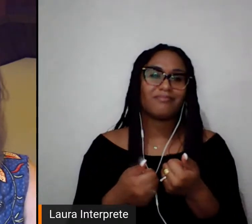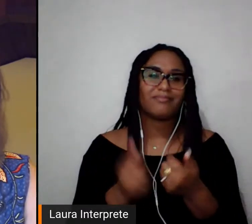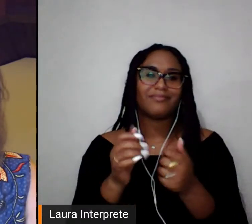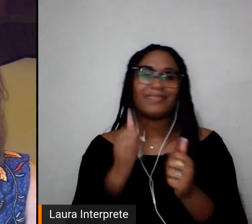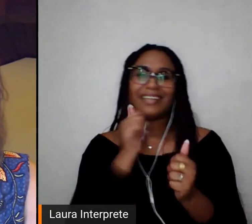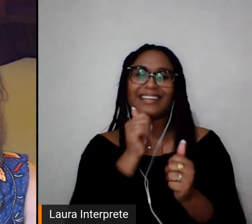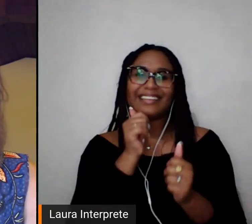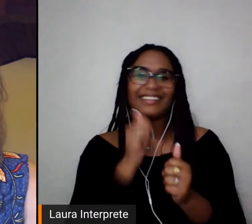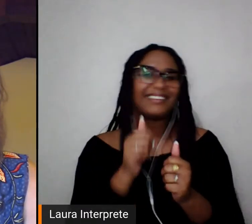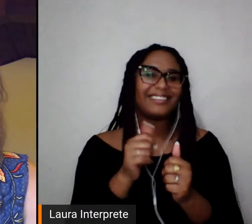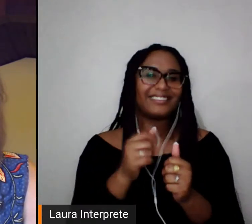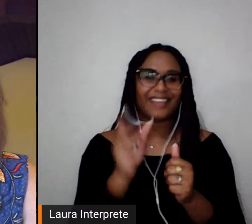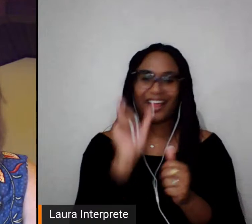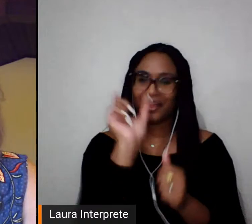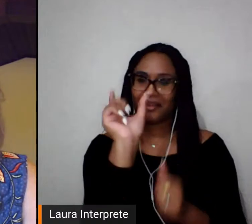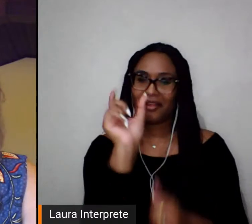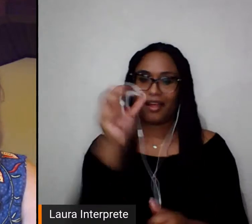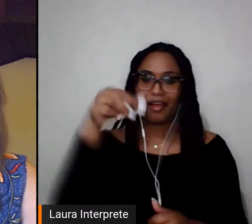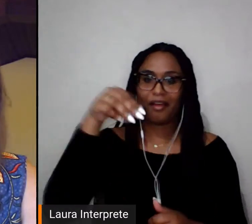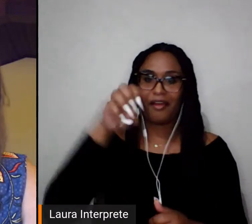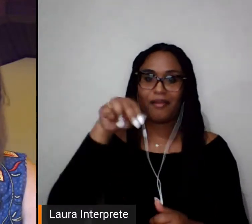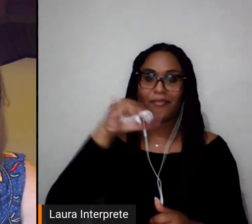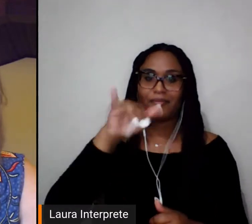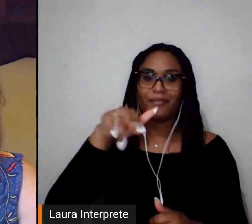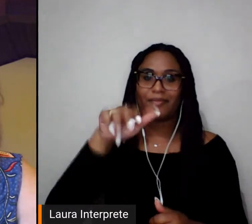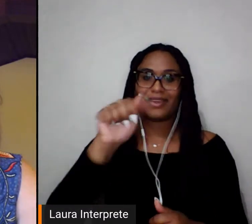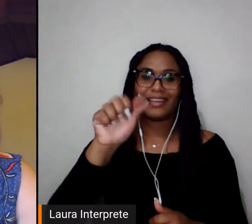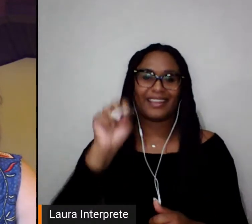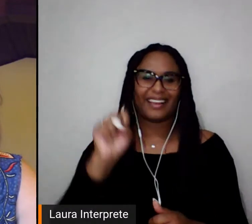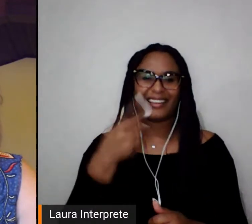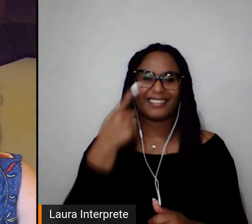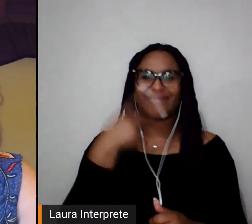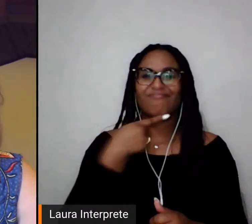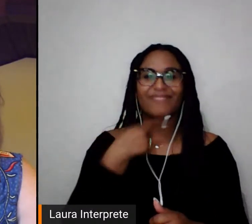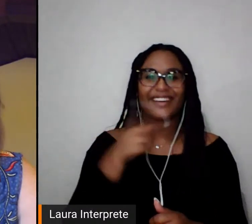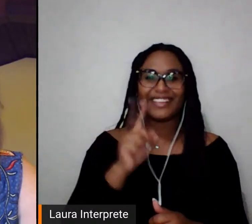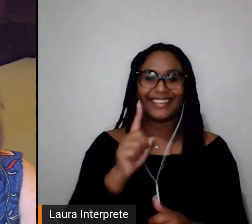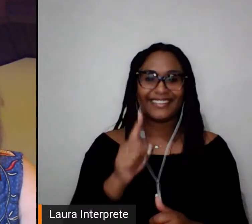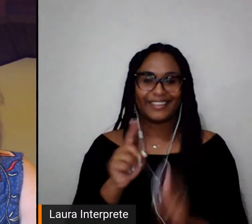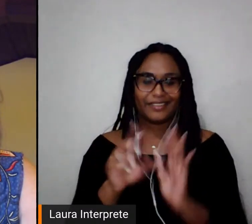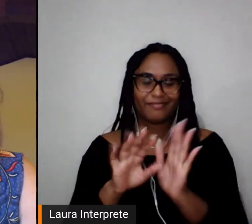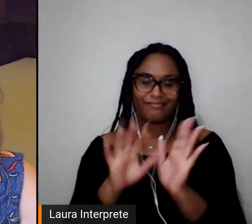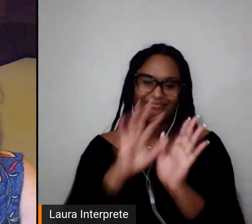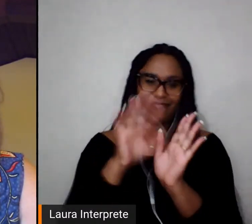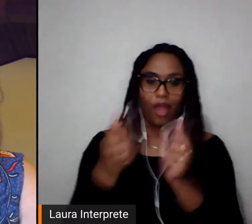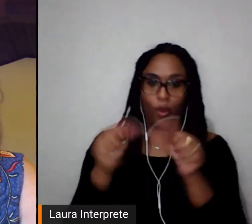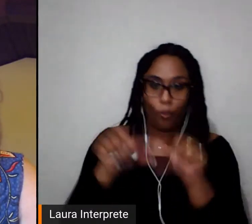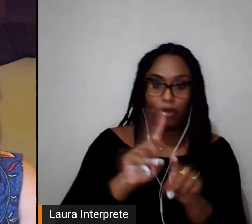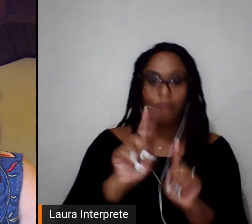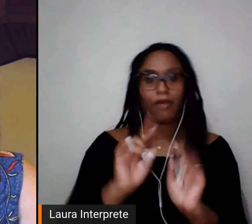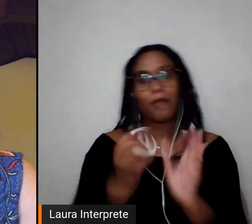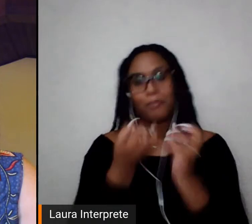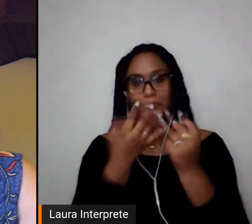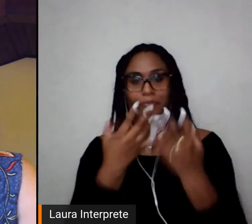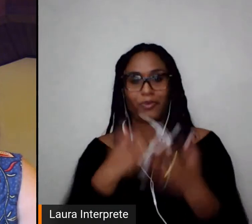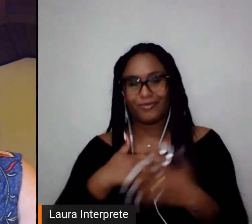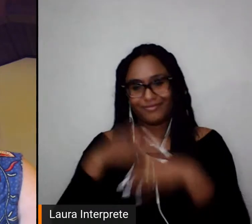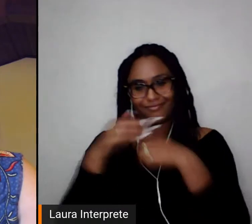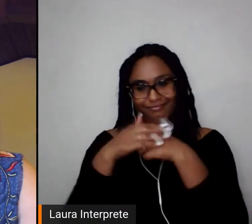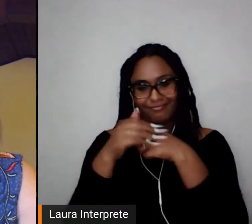meninas, mas o meninas é no sentido carinhoso e não depreciativo, mas essas mulheres que hoje